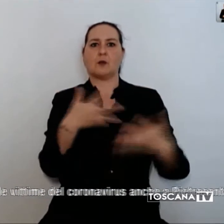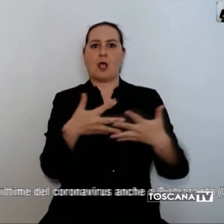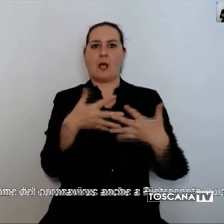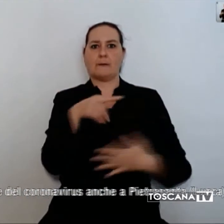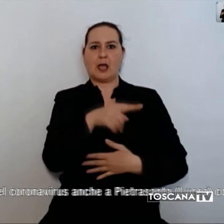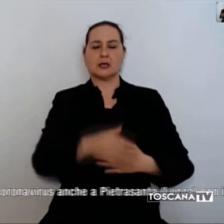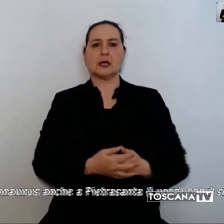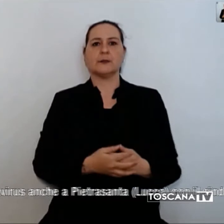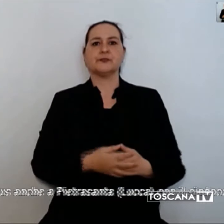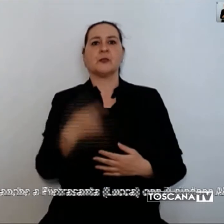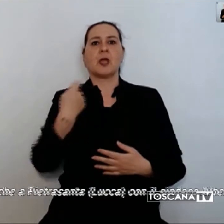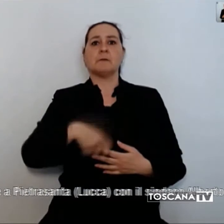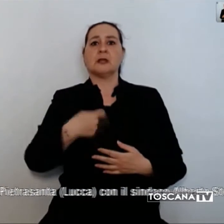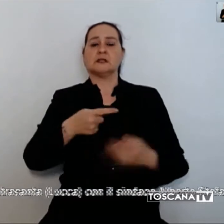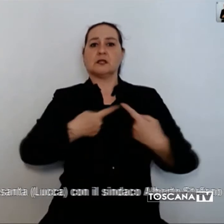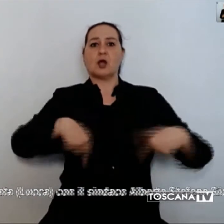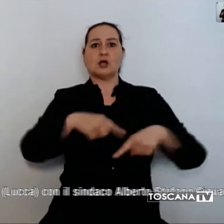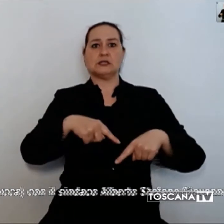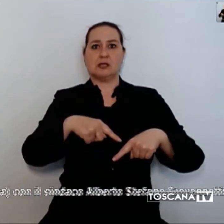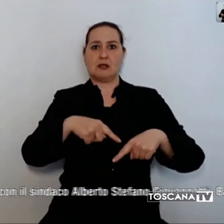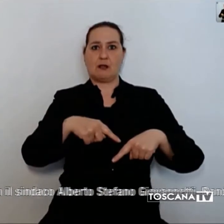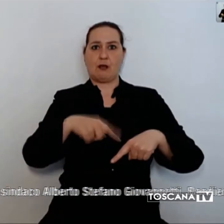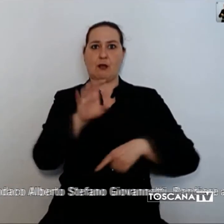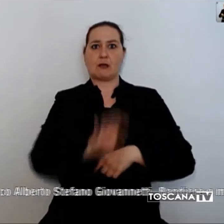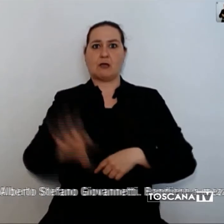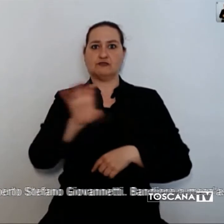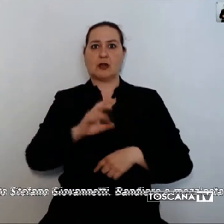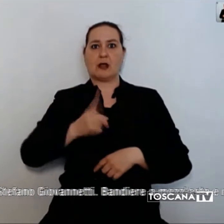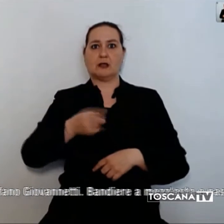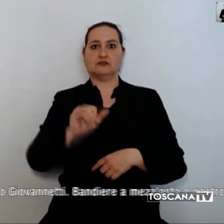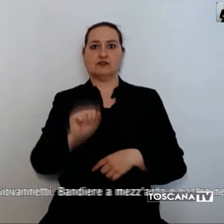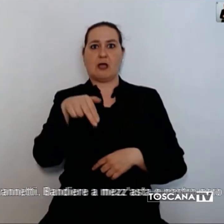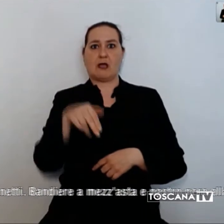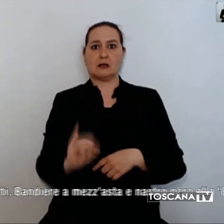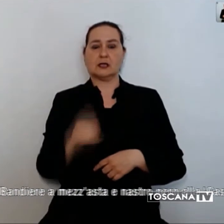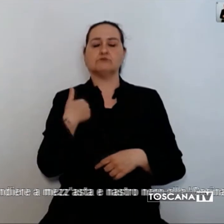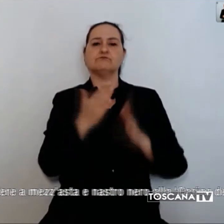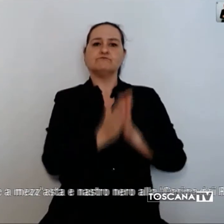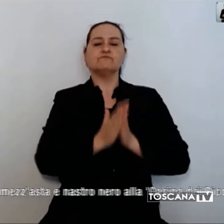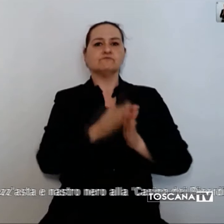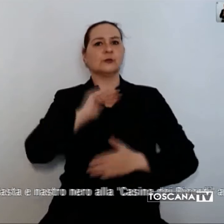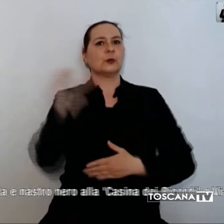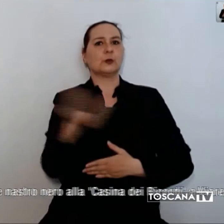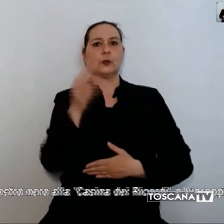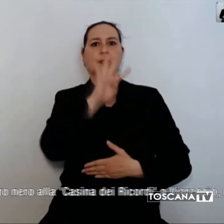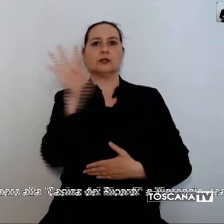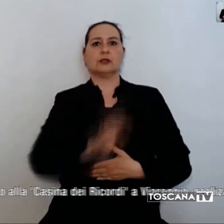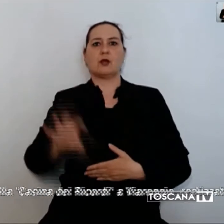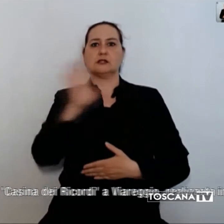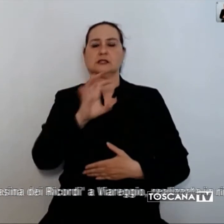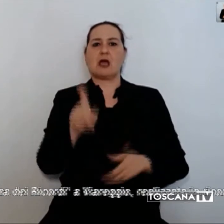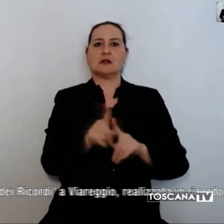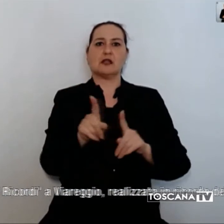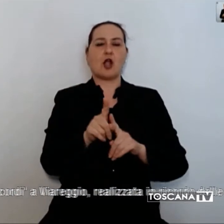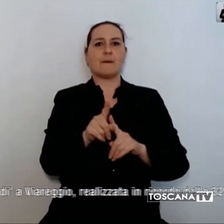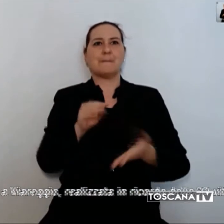Consiglio regionale Eugenio Gianni che ha invitato tutti i toscani ad essere partecipi idealmente presenti